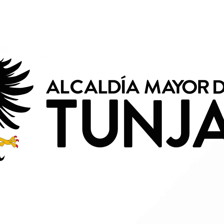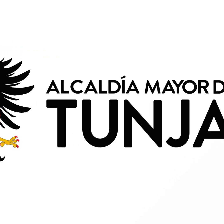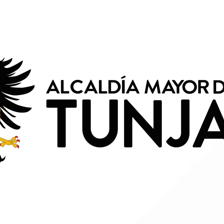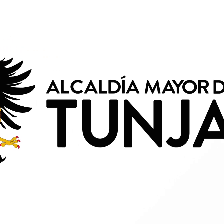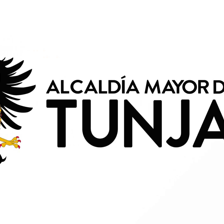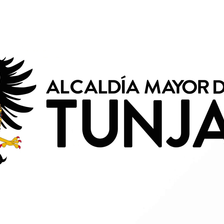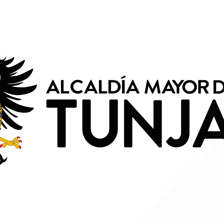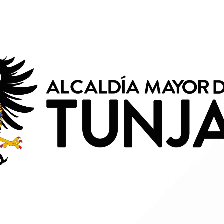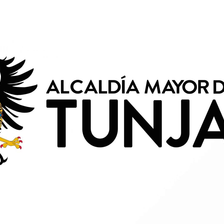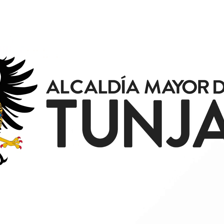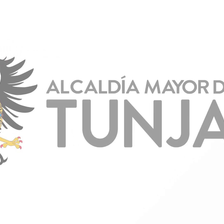Gracias por ver el video.